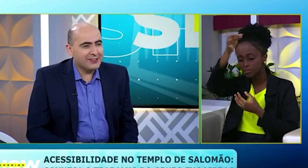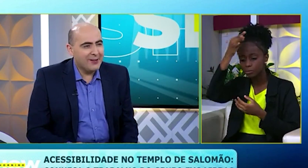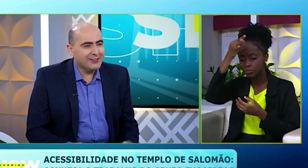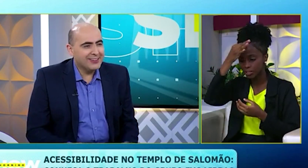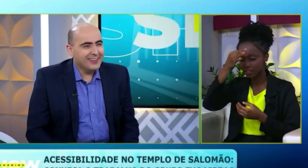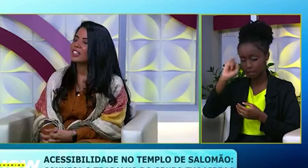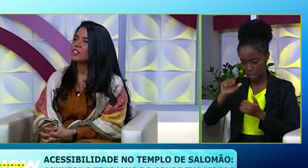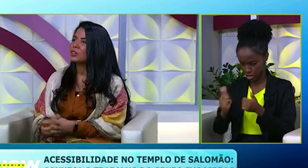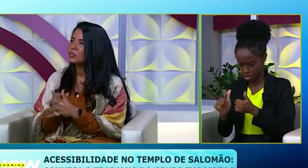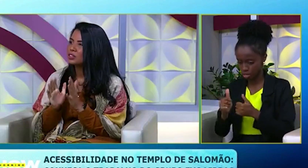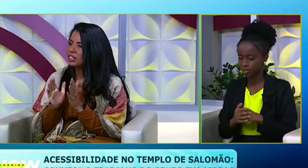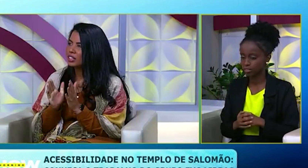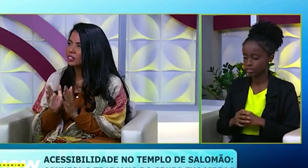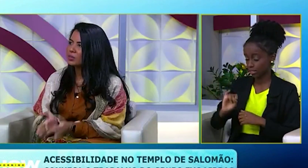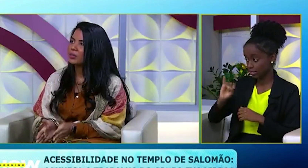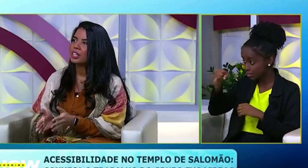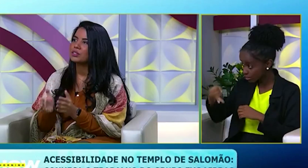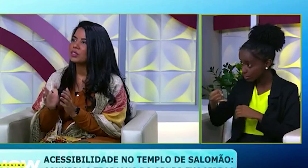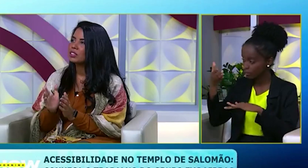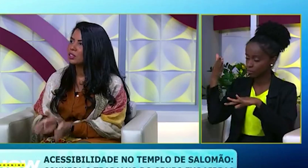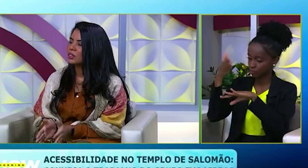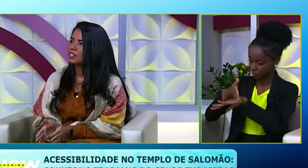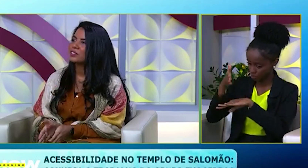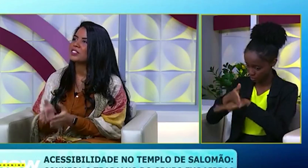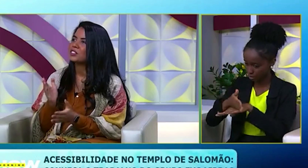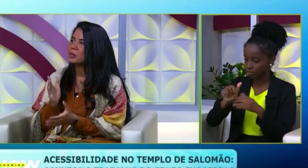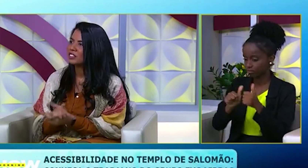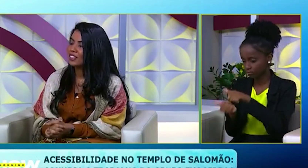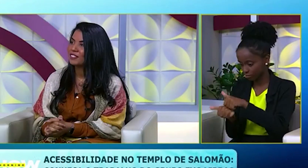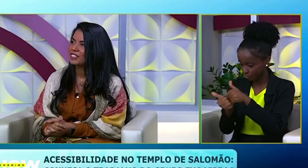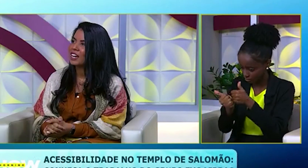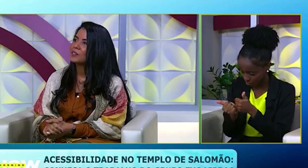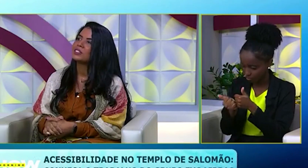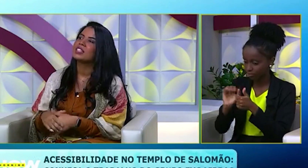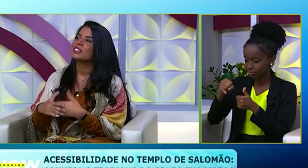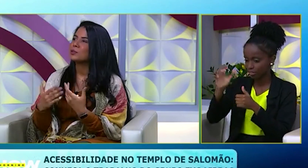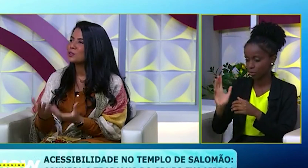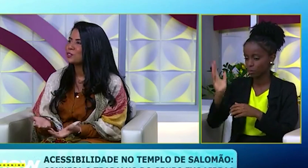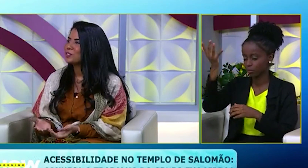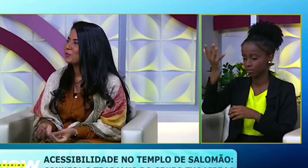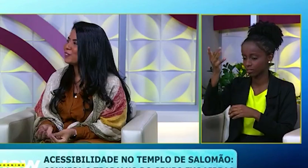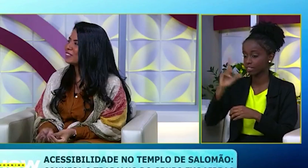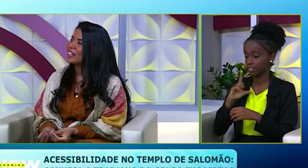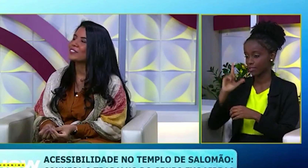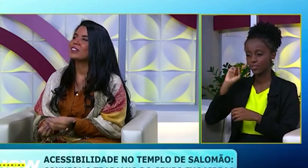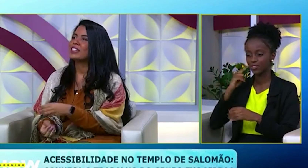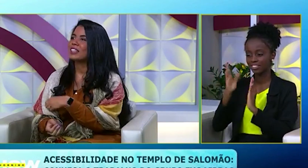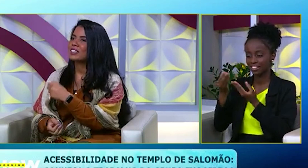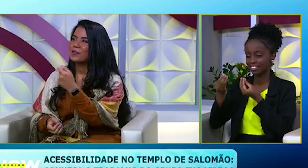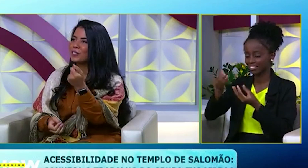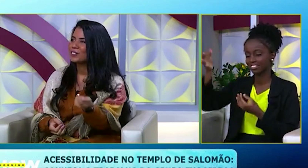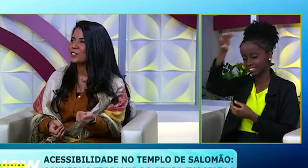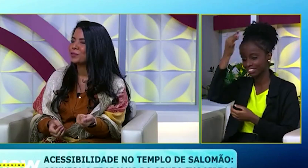batizaram nas águas? Sim, sim. Todos que estão vindo, são aqui da Universidade, se batizaram nas águas. Temos surdos com o Espírito Santo.